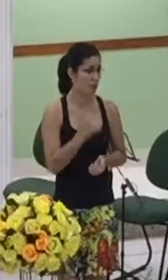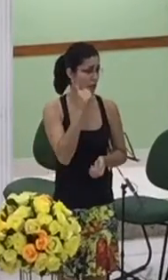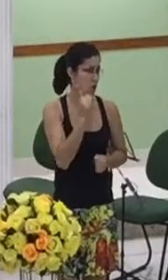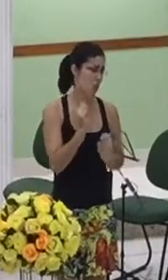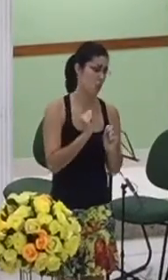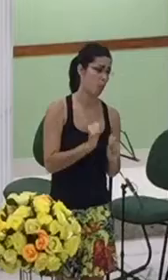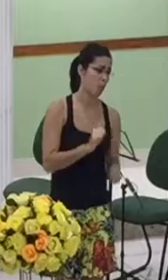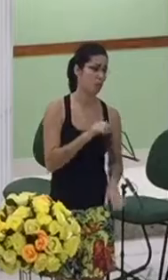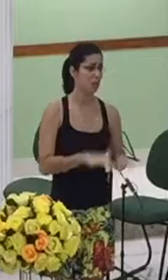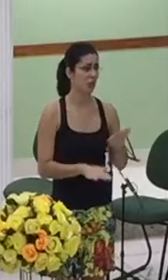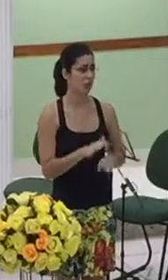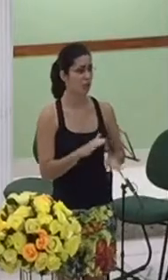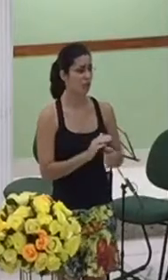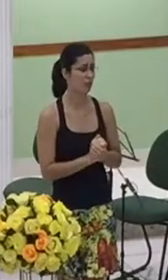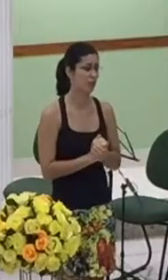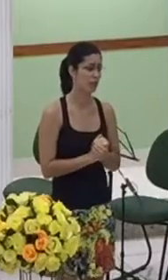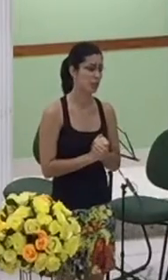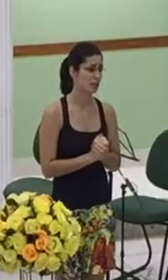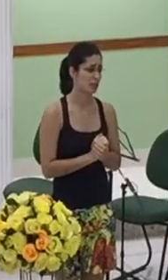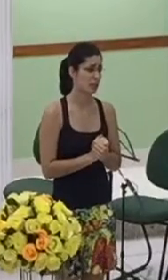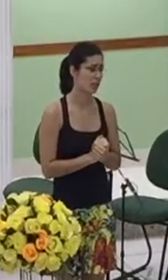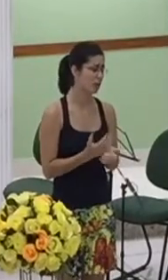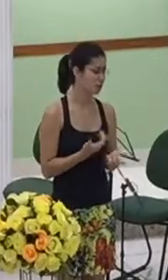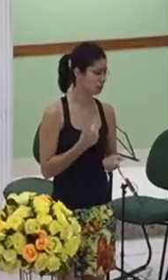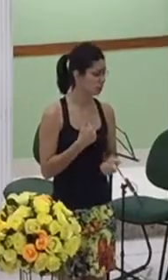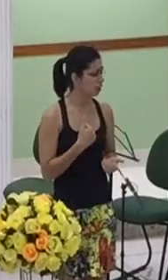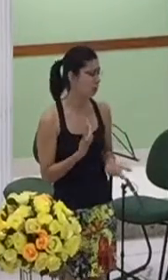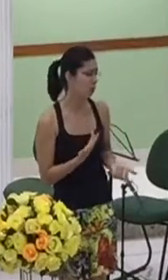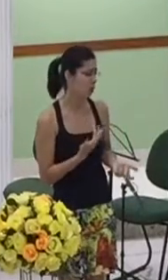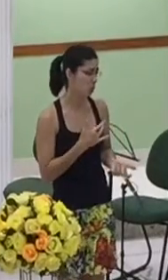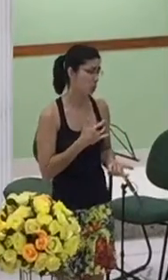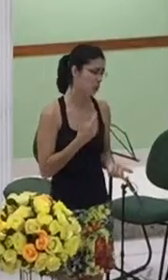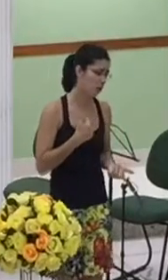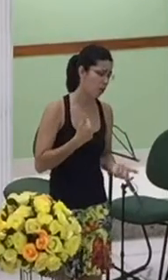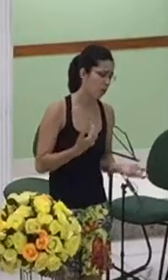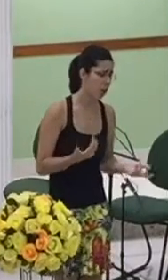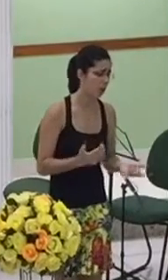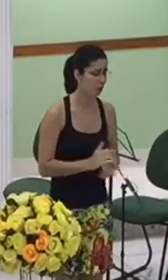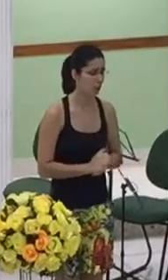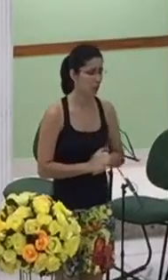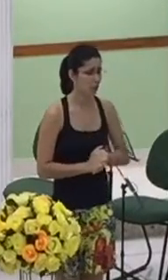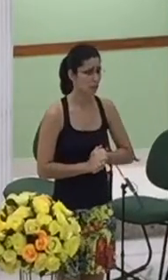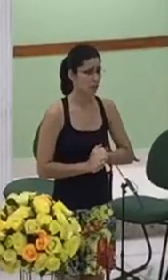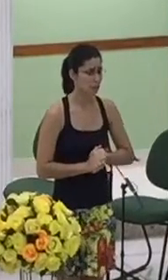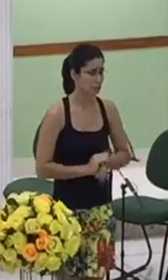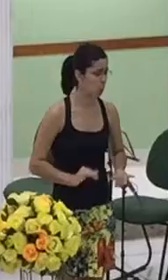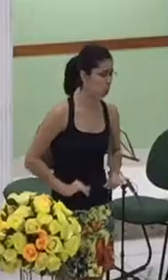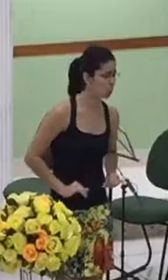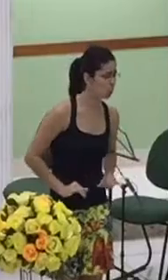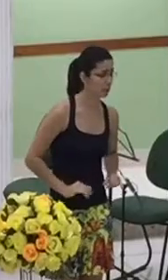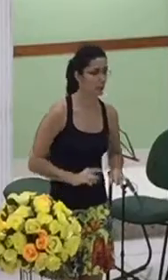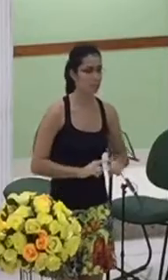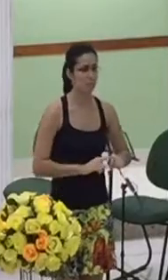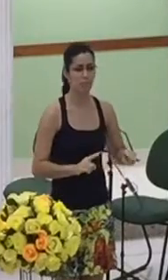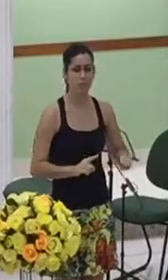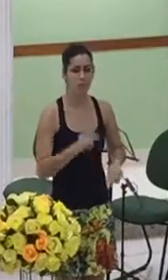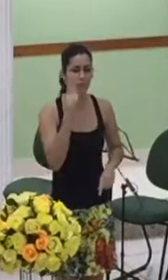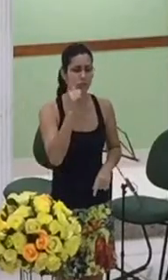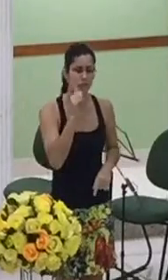feito o discurso de coitada mas ela preferiu abraçar a nova vida abraçar o reino